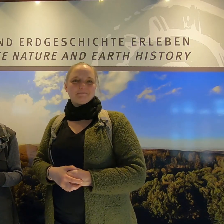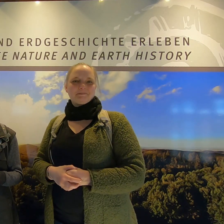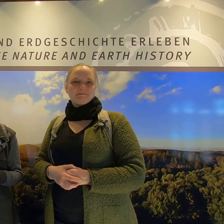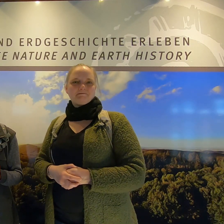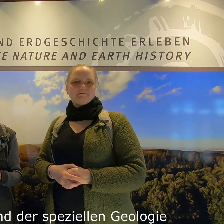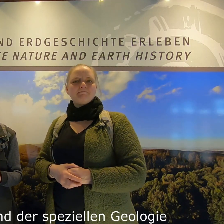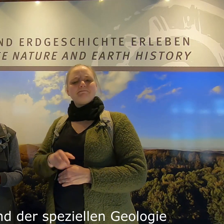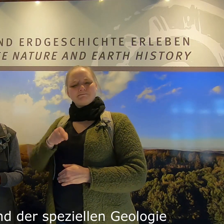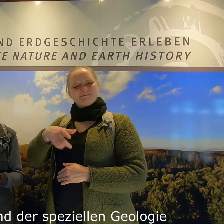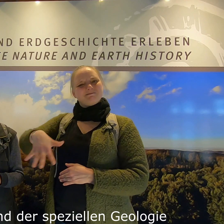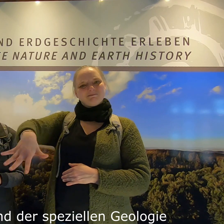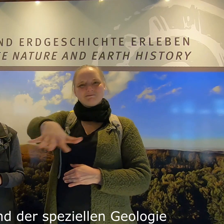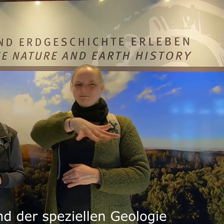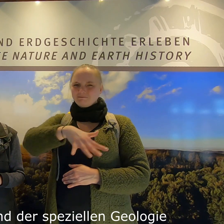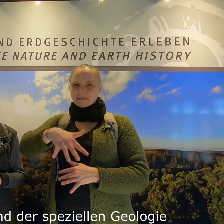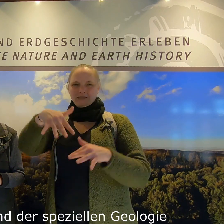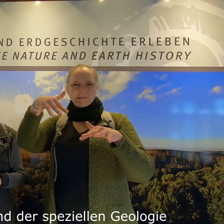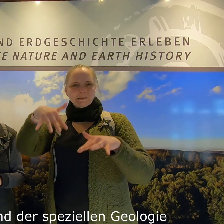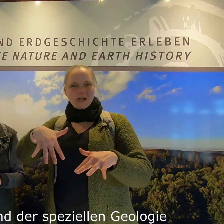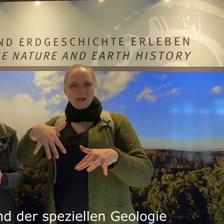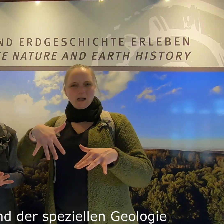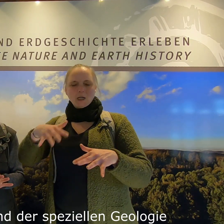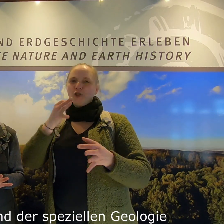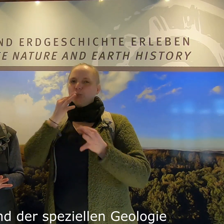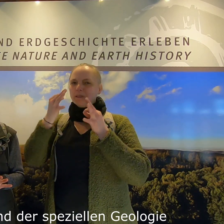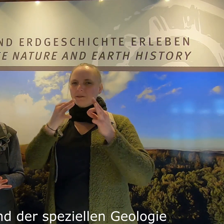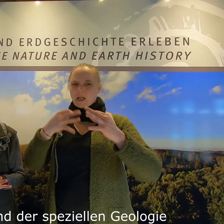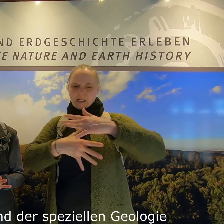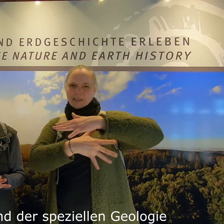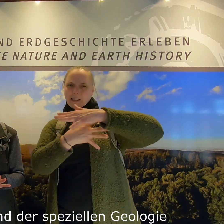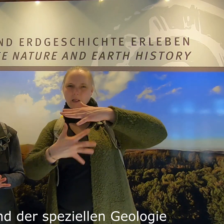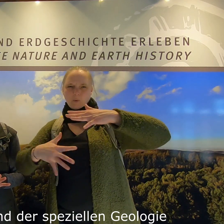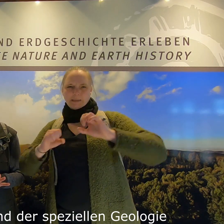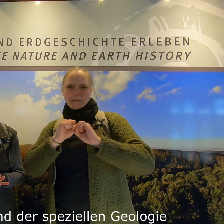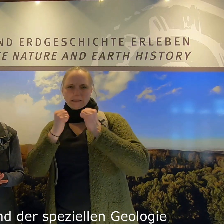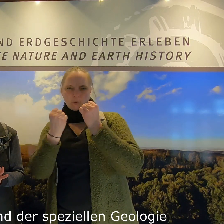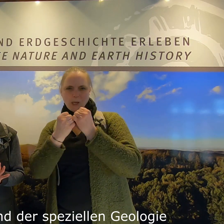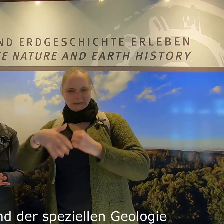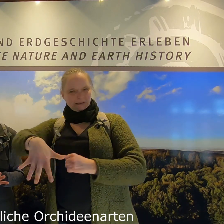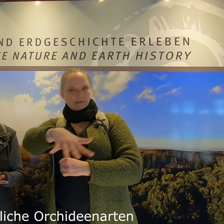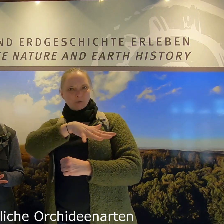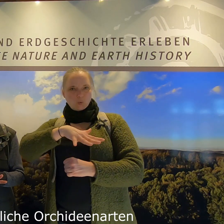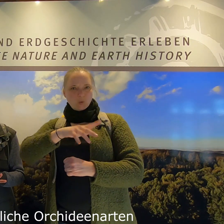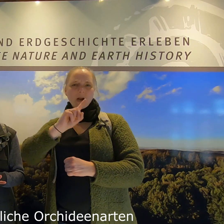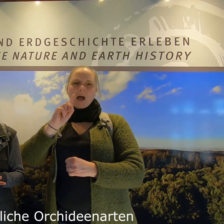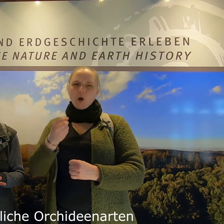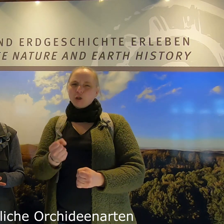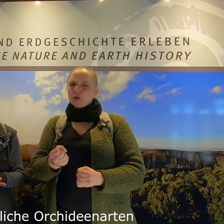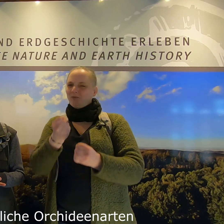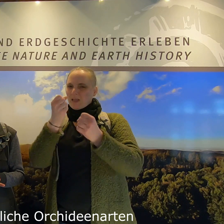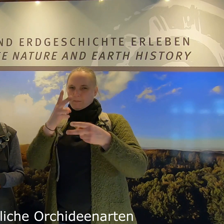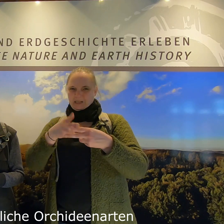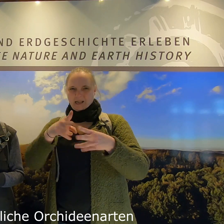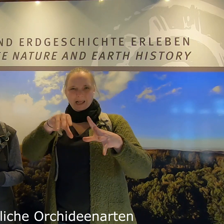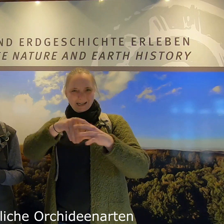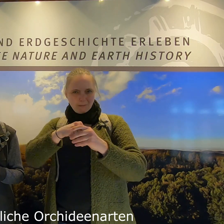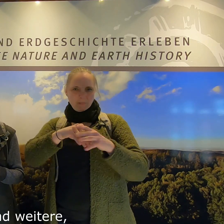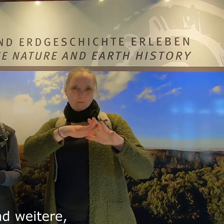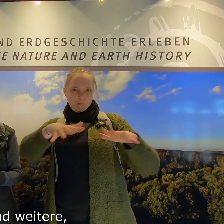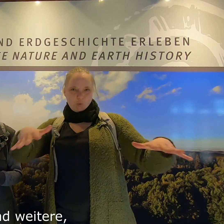Hier sind aufgrund der speziellen Geologie unterschiedliche Orchideenarten